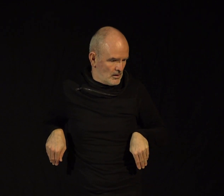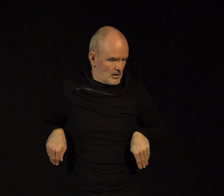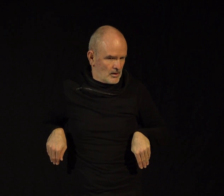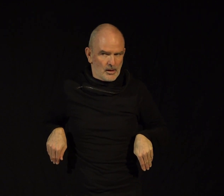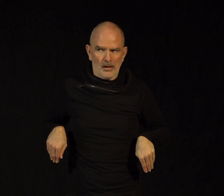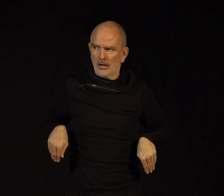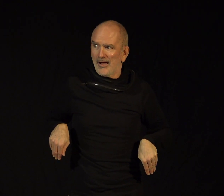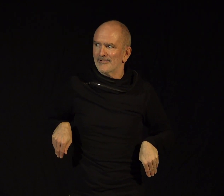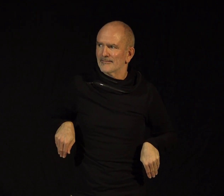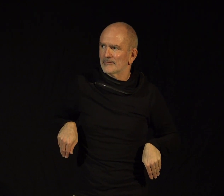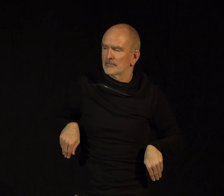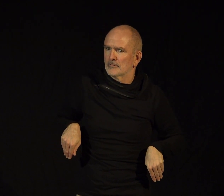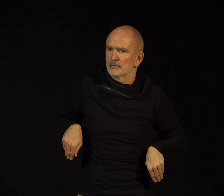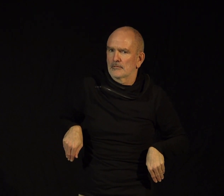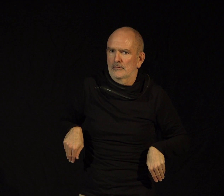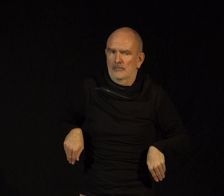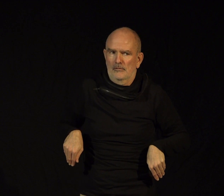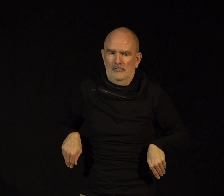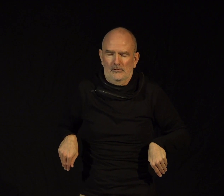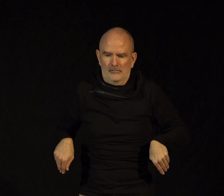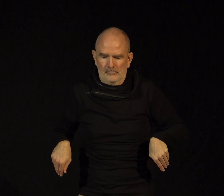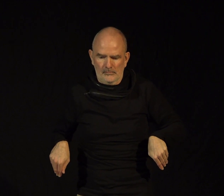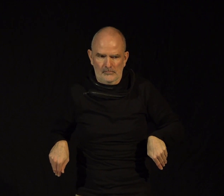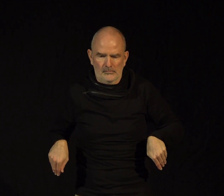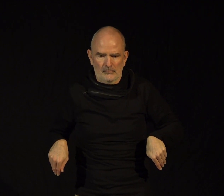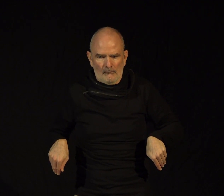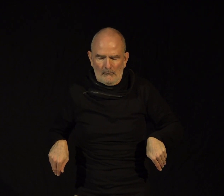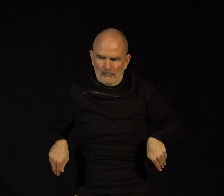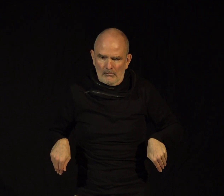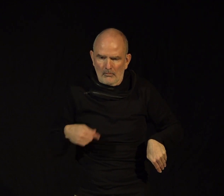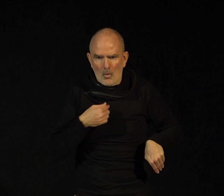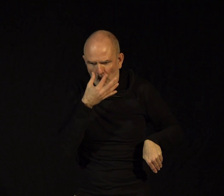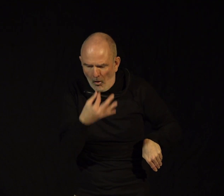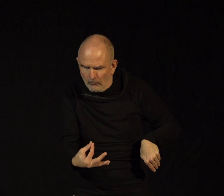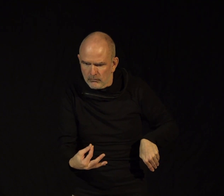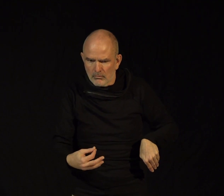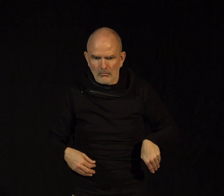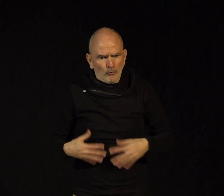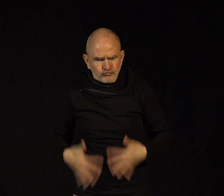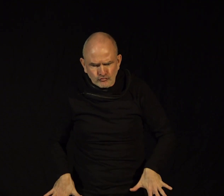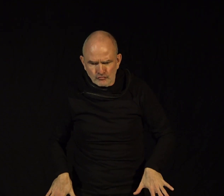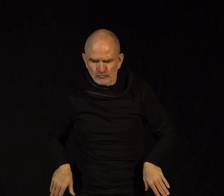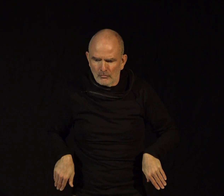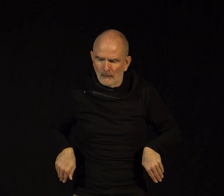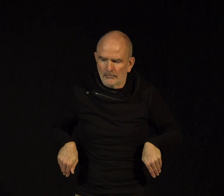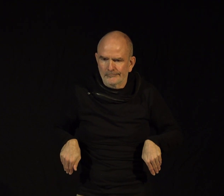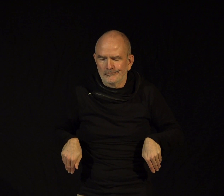Le corbeau, honteux et confus, jura, mais un peu tard,